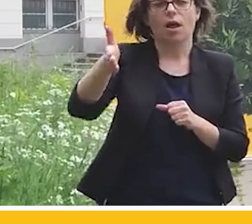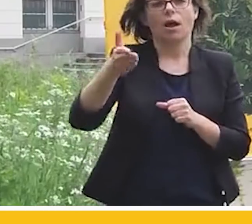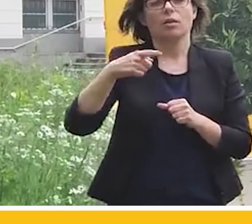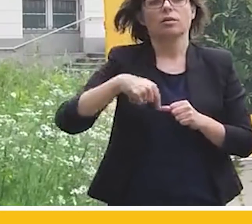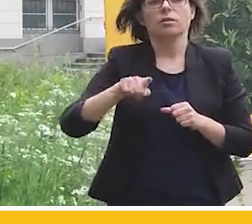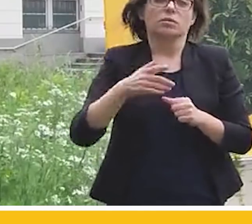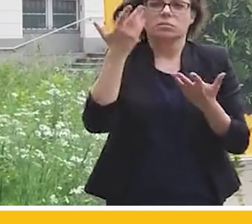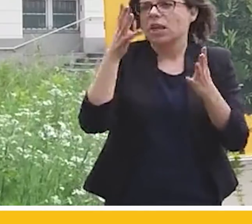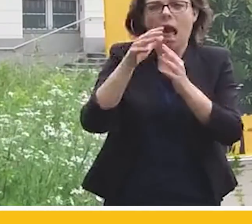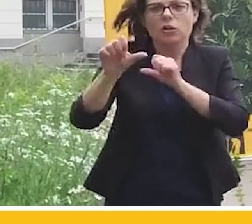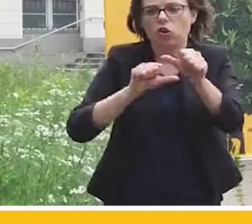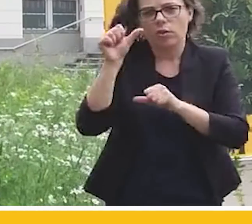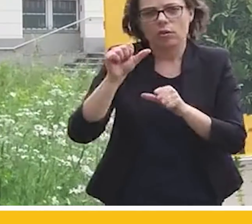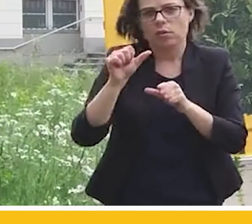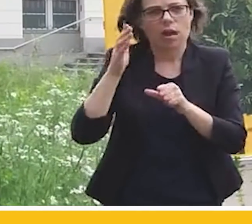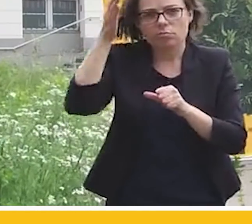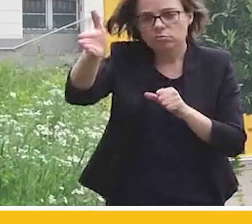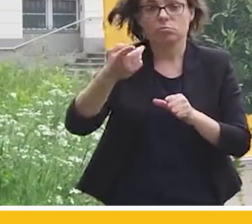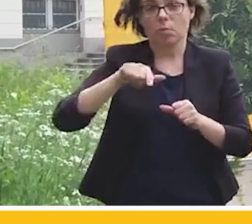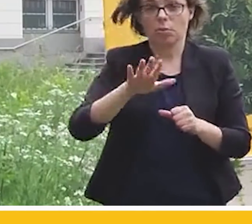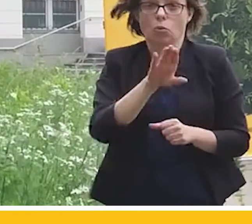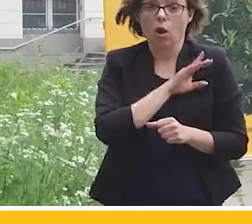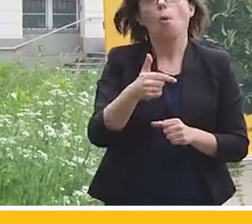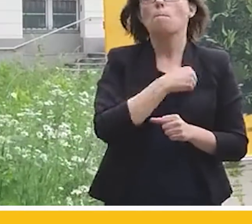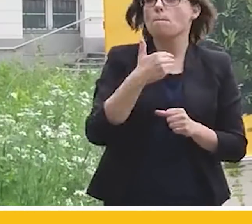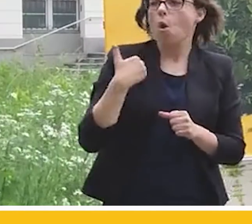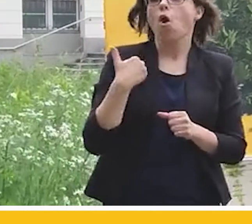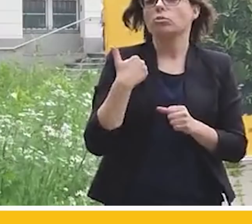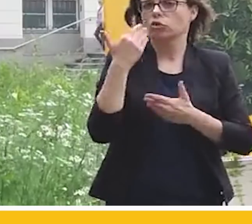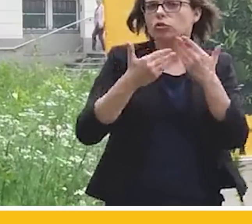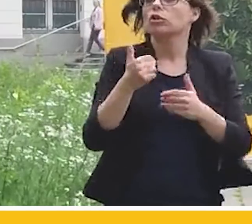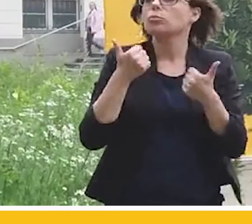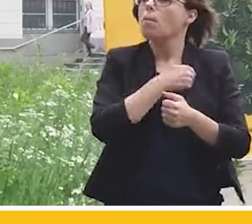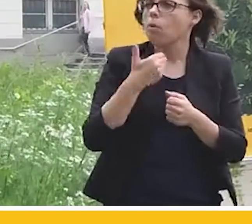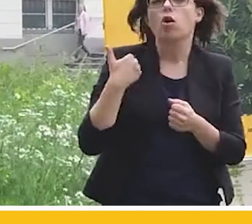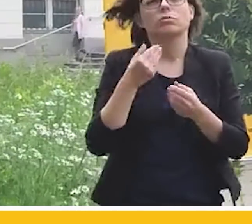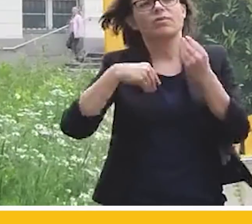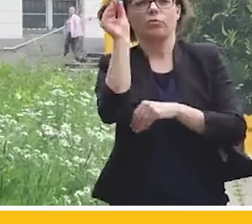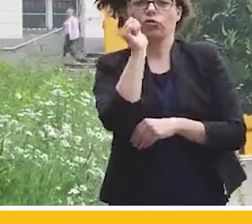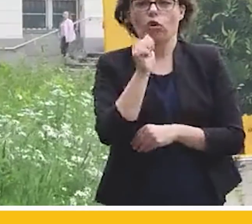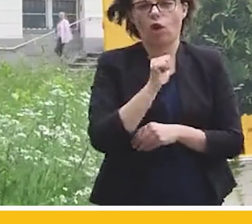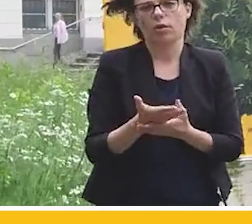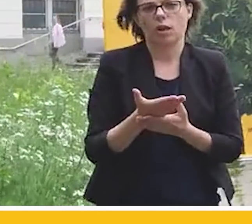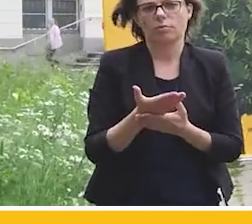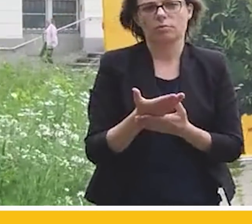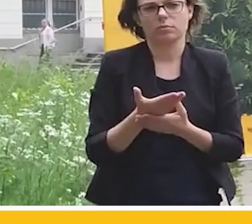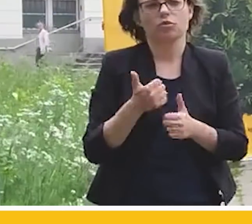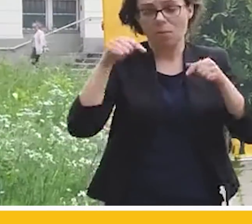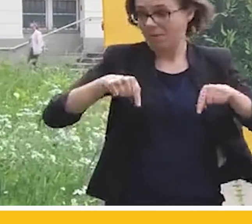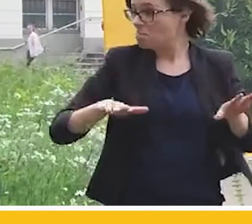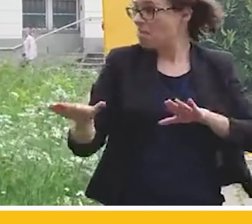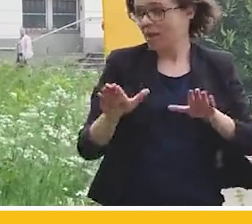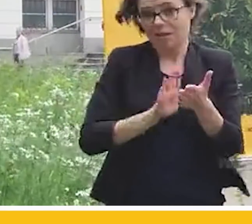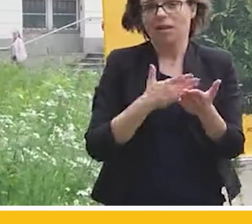świata odchodzić za lat kilkadziesiąt, mieli dużo bardziej zieloną Polskę niż tę, którą mamy w tej chwili. Żeby w takich miejscach jak to